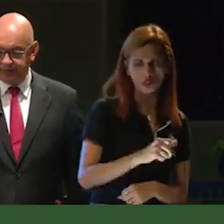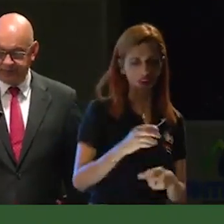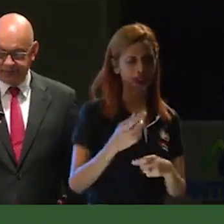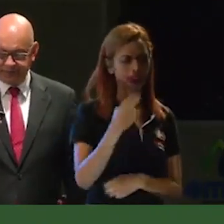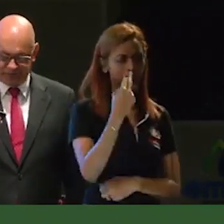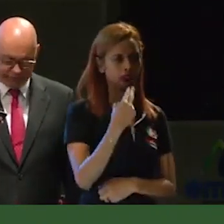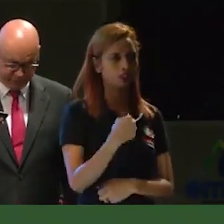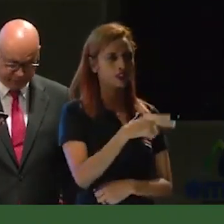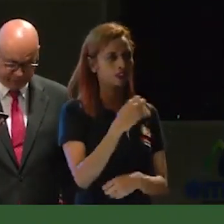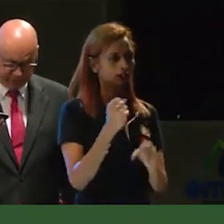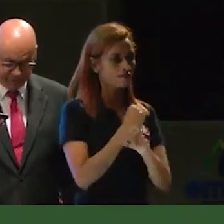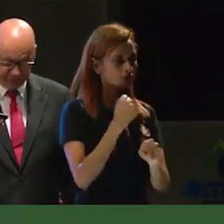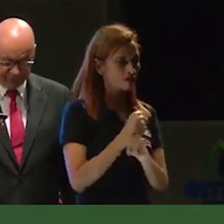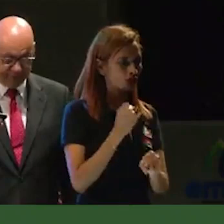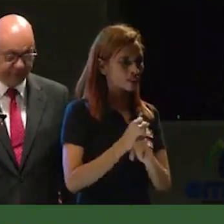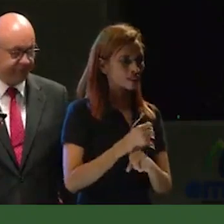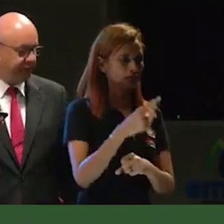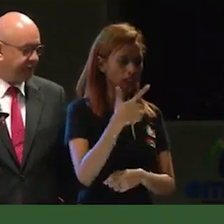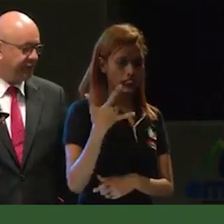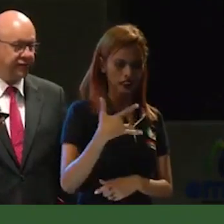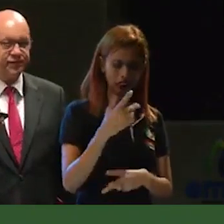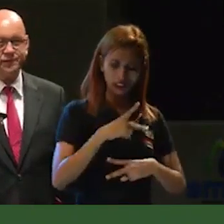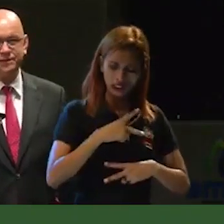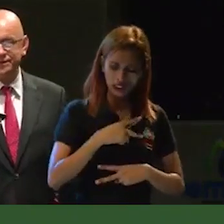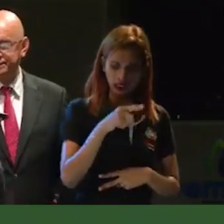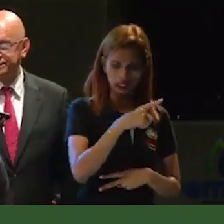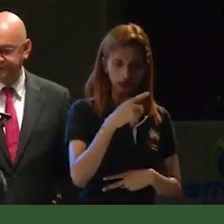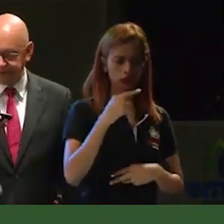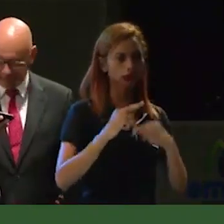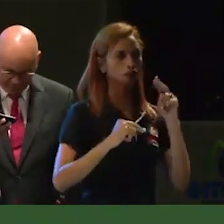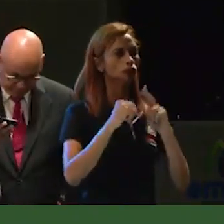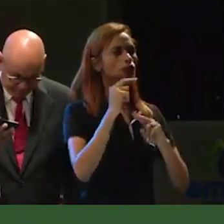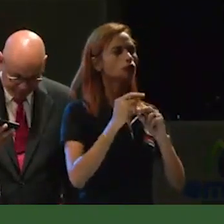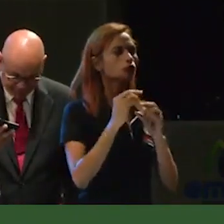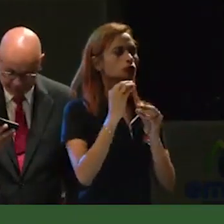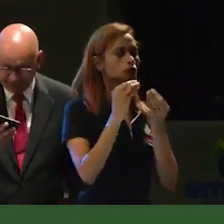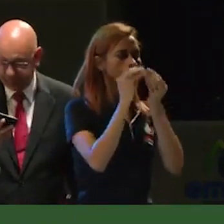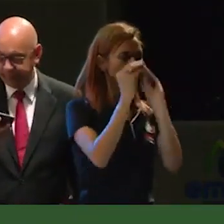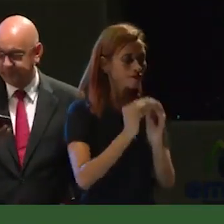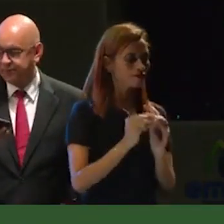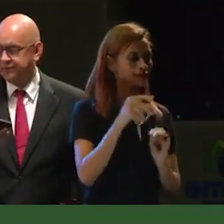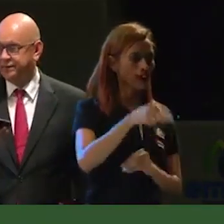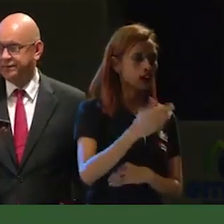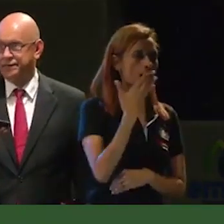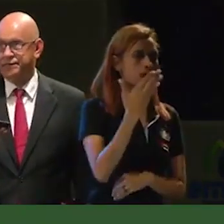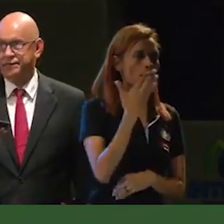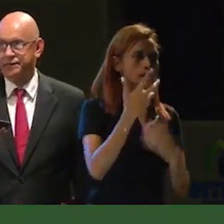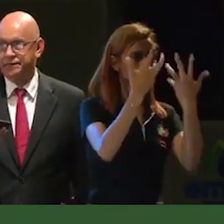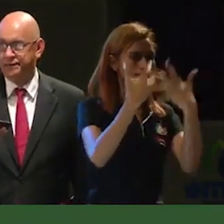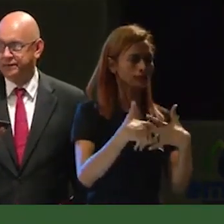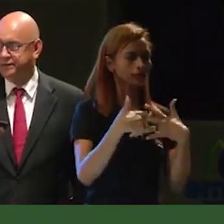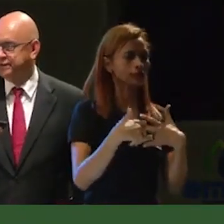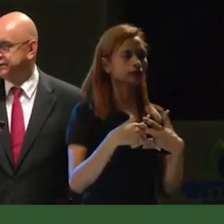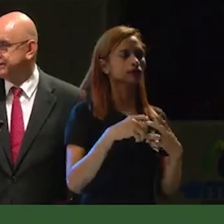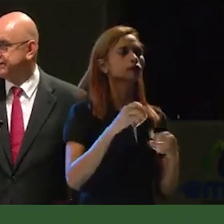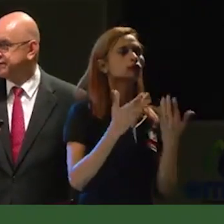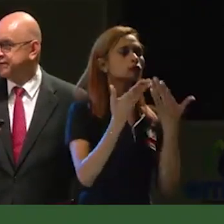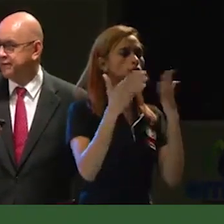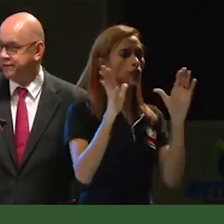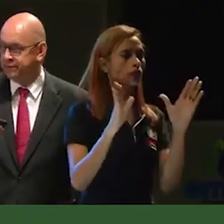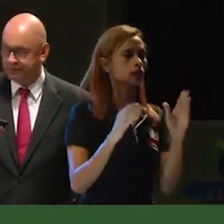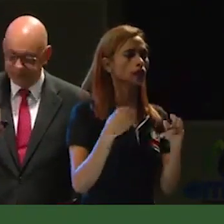su trabajo, con su sentido de pertenencia, que construyeron algo para el municipio de Calarcá, las empresas públicas de Calarcá,